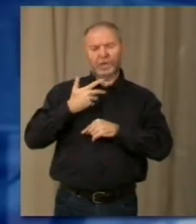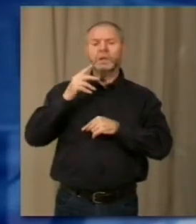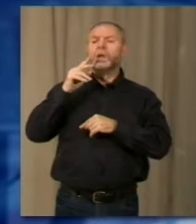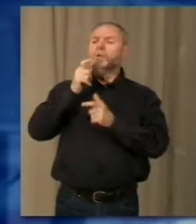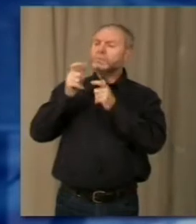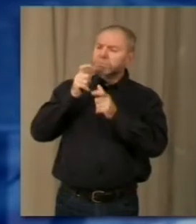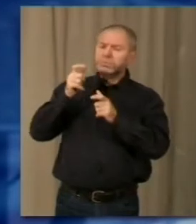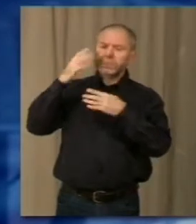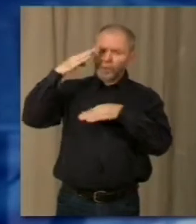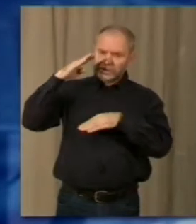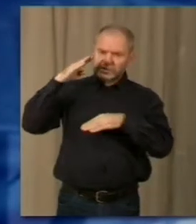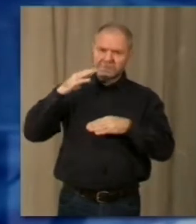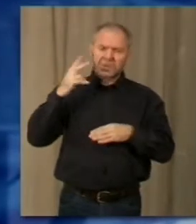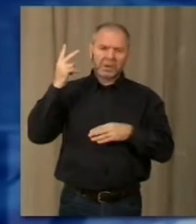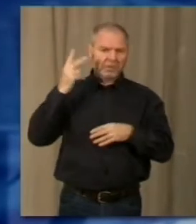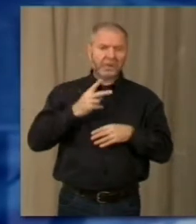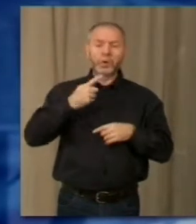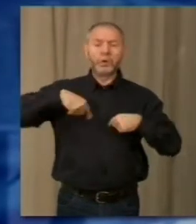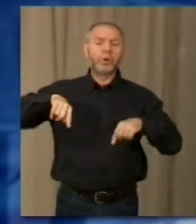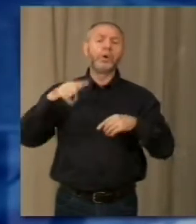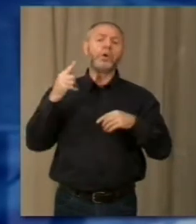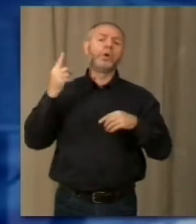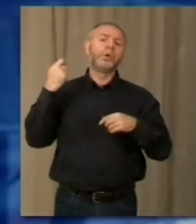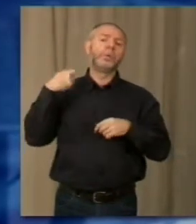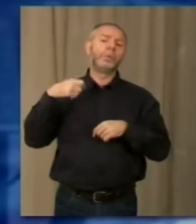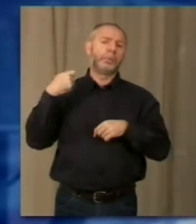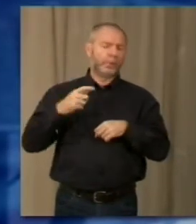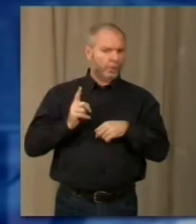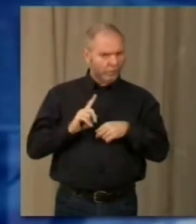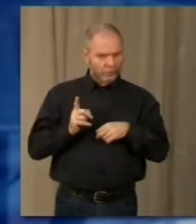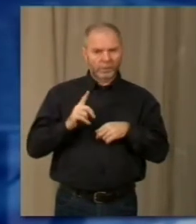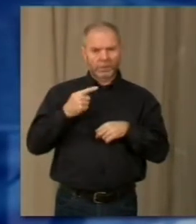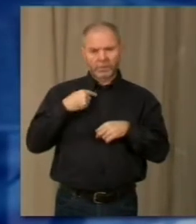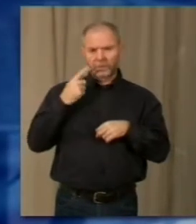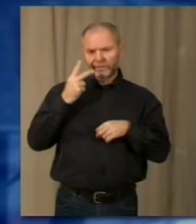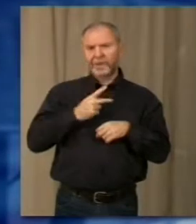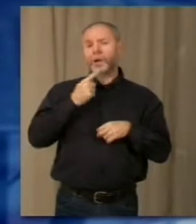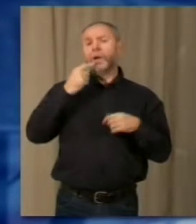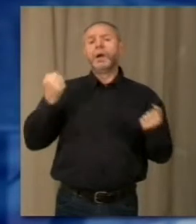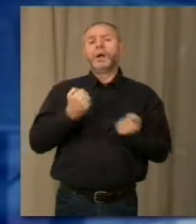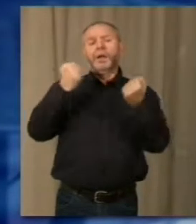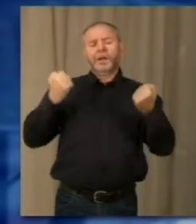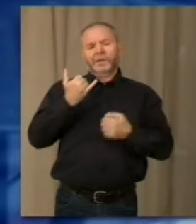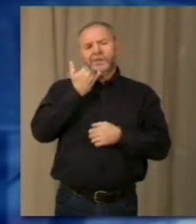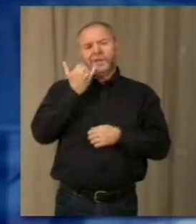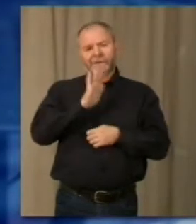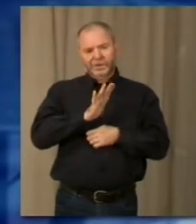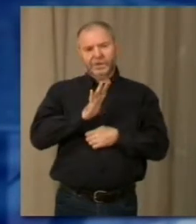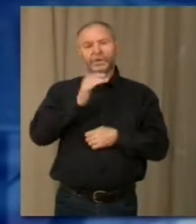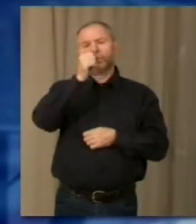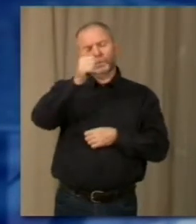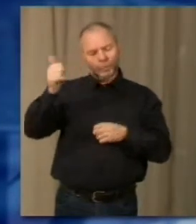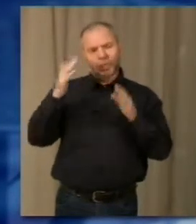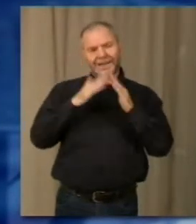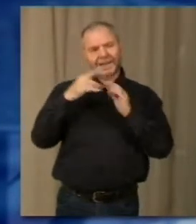dell'ordine e non siamo assolutamente con le mani in mano. Dico però di non cavalcare troppo il problema. È giusto che ognuno sorvegli la propria abitazione